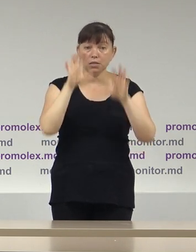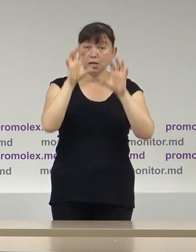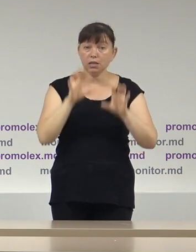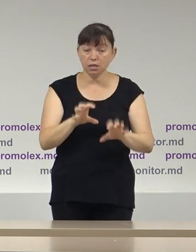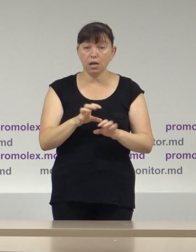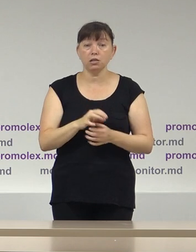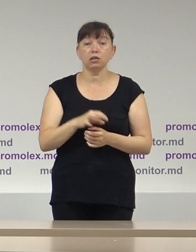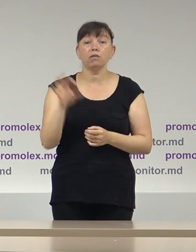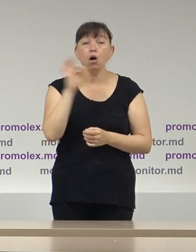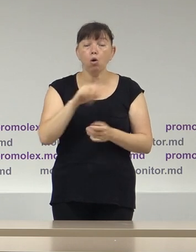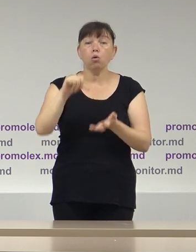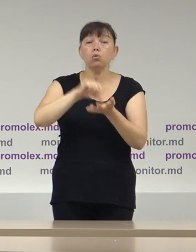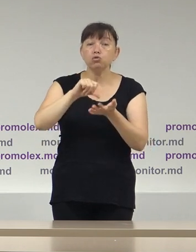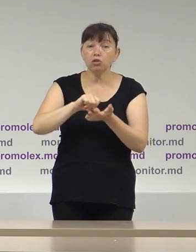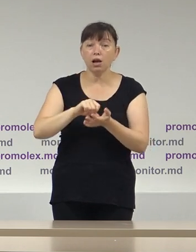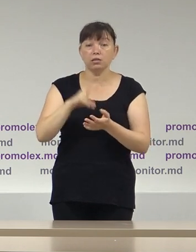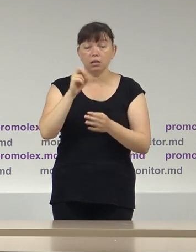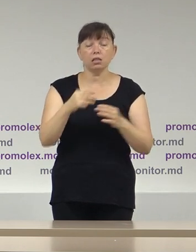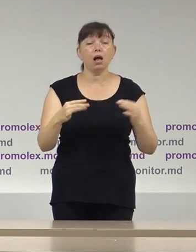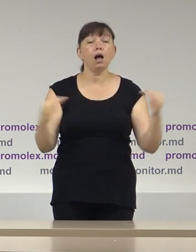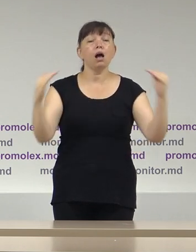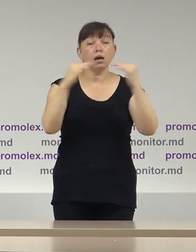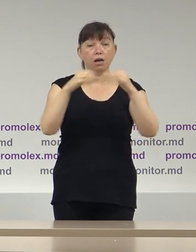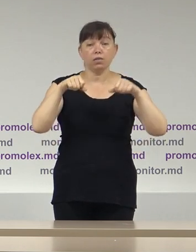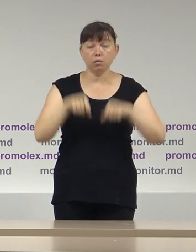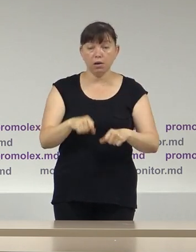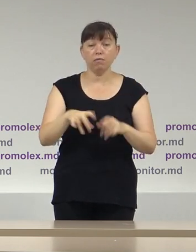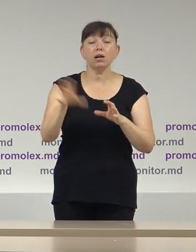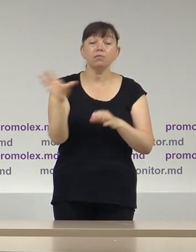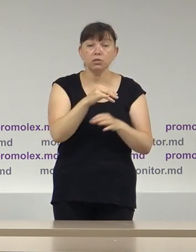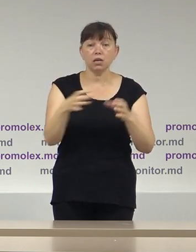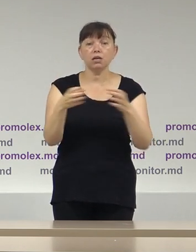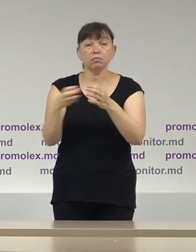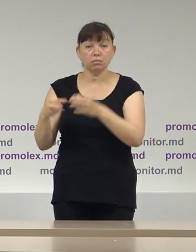privind participarea pe bază de egalitate a concurenților electorale